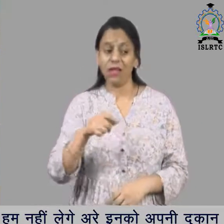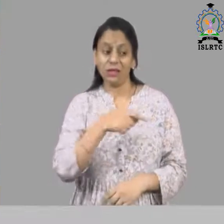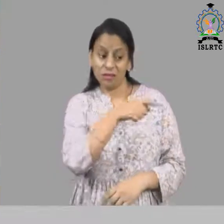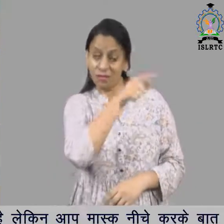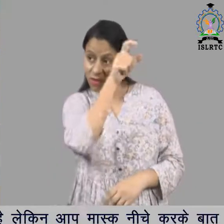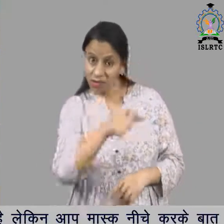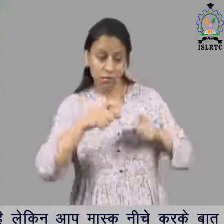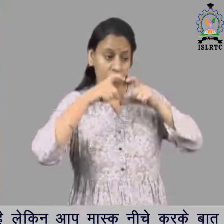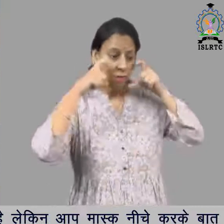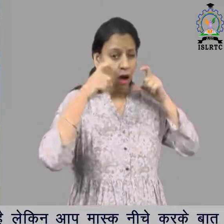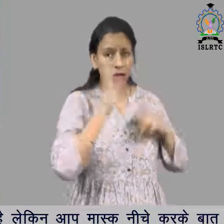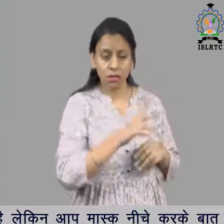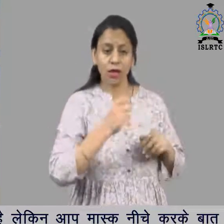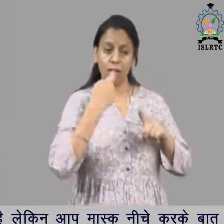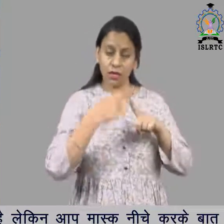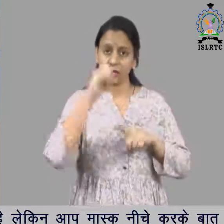है, और सबसे छे फीट की दूरी भी बनाई रखी है